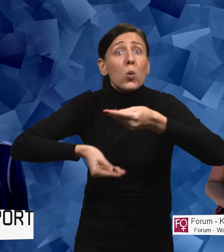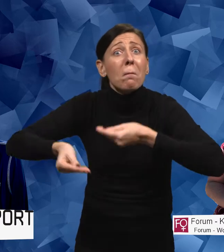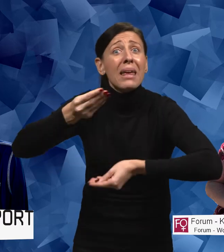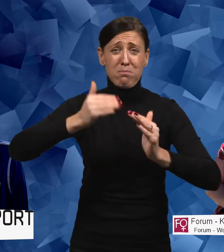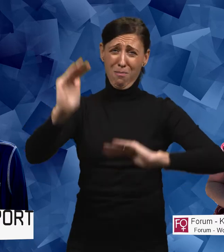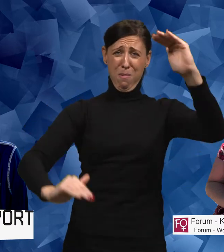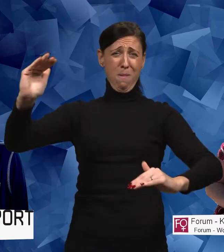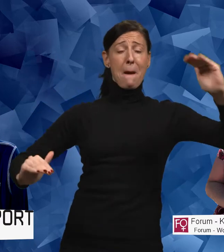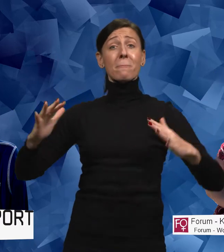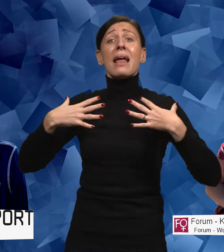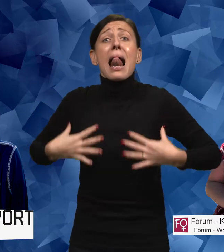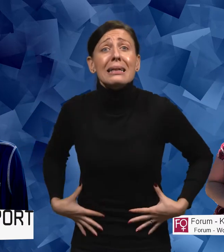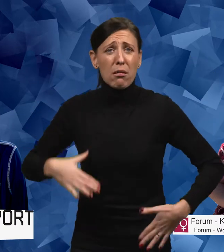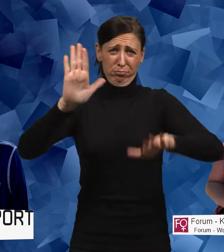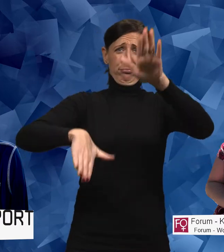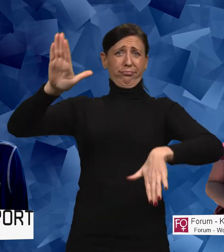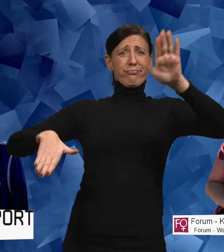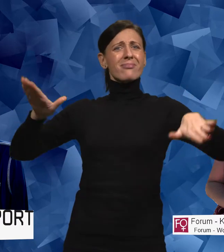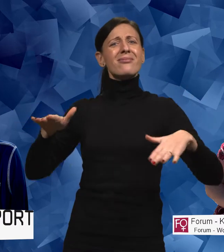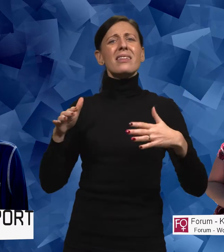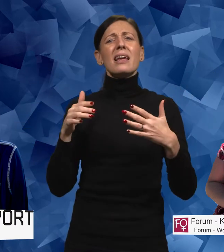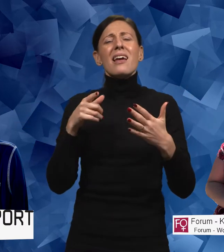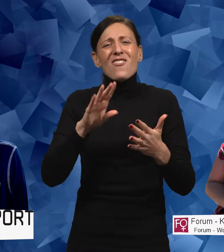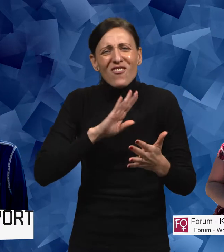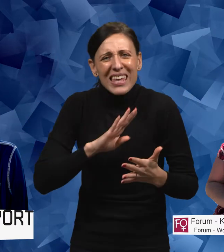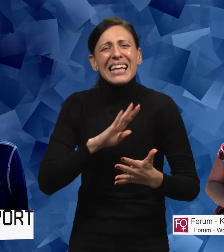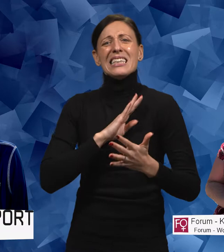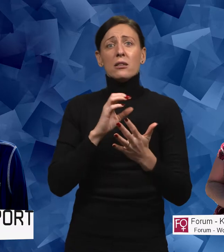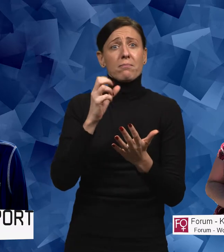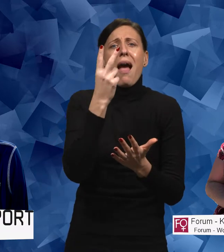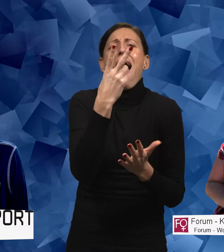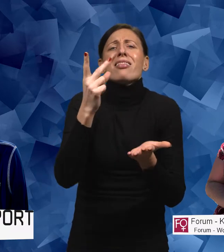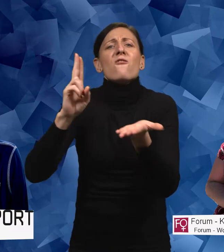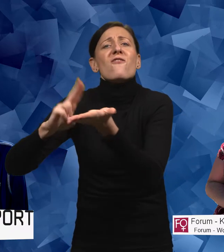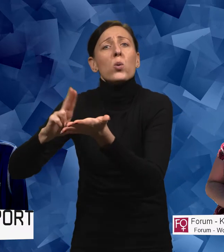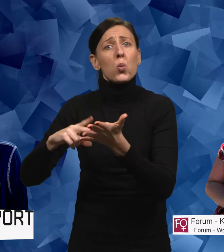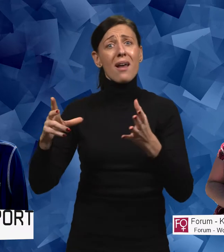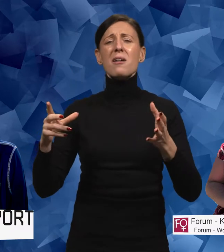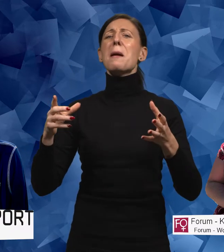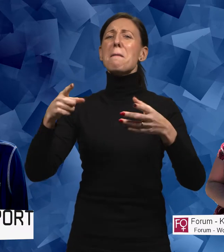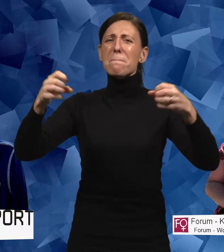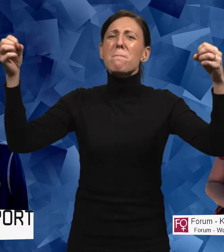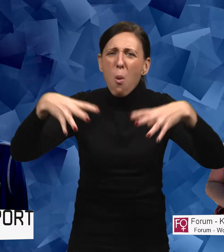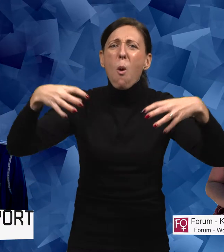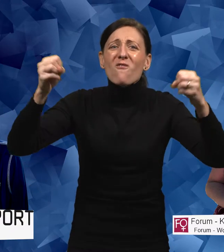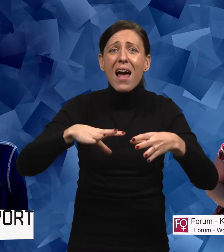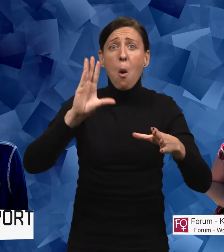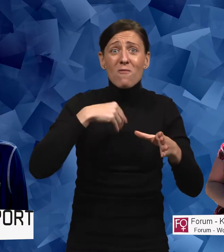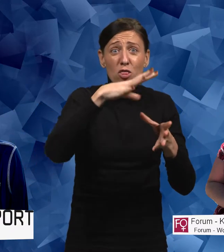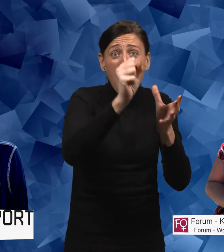när vi tittar på hälsa och sådana saker utan då är det en massa andra faktorer som tillsammans med det faktum att vi är kvinnor